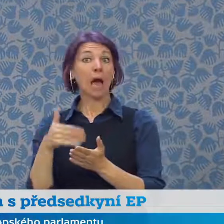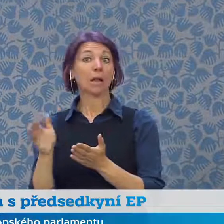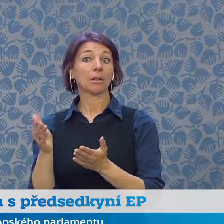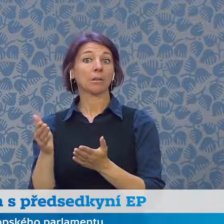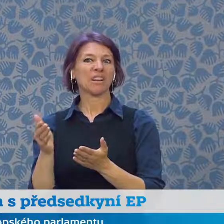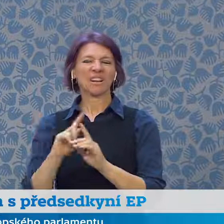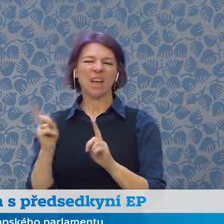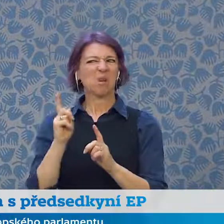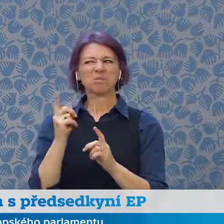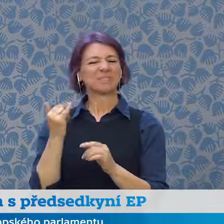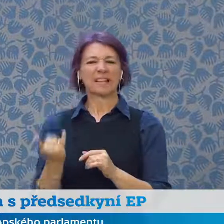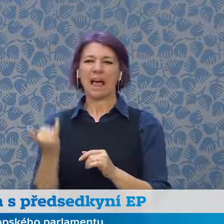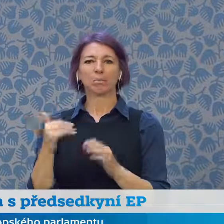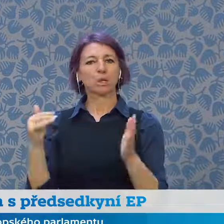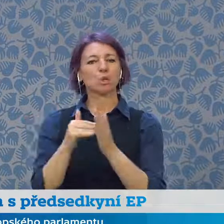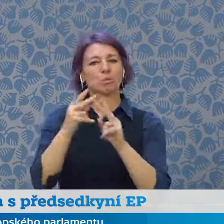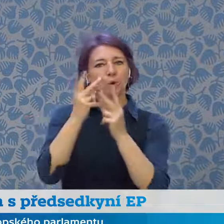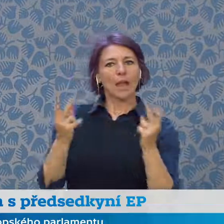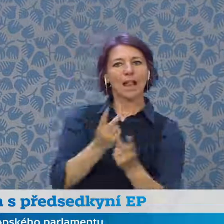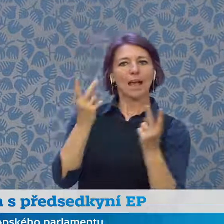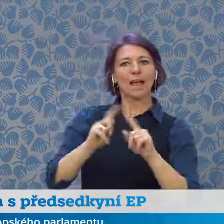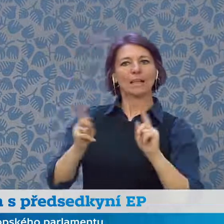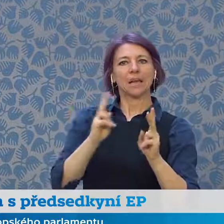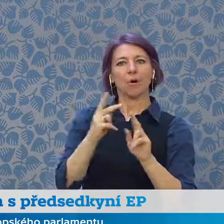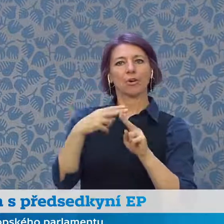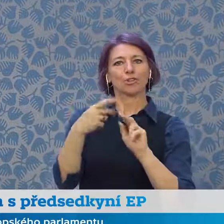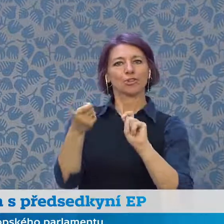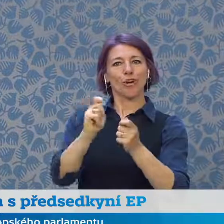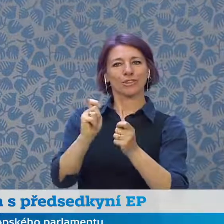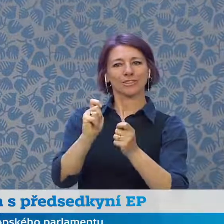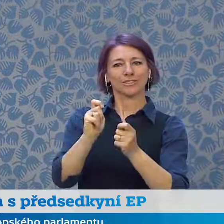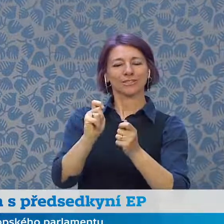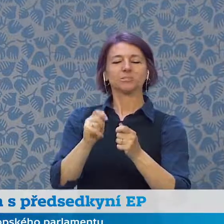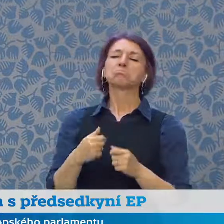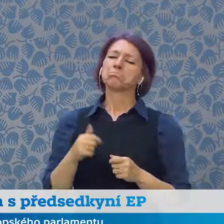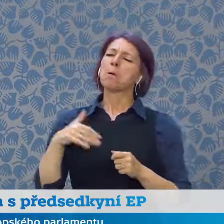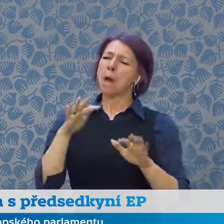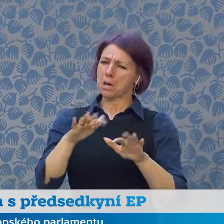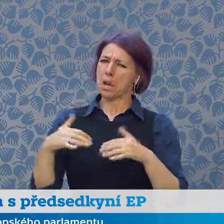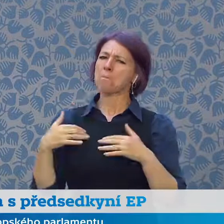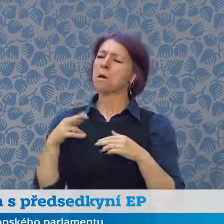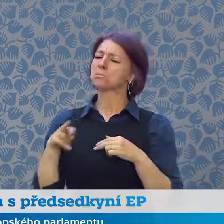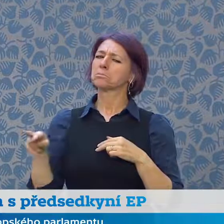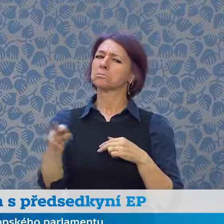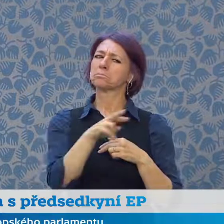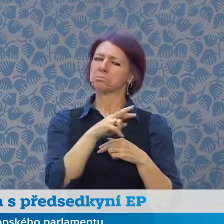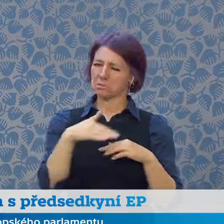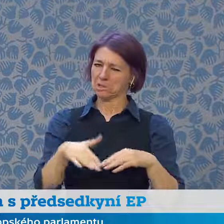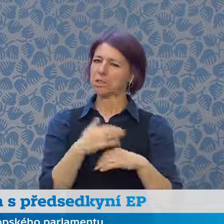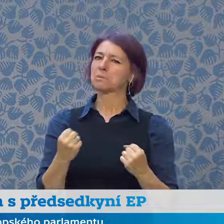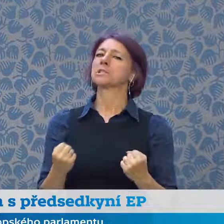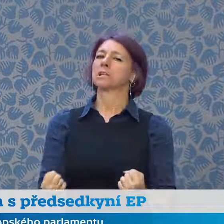Skutme tedy najít nějaké protnutí mezi těmito institucemi. Parlament je velmi ambiciozní a mám velmi silný mandát a